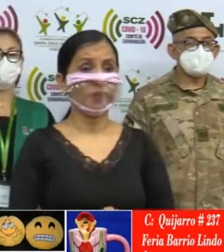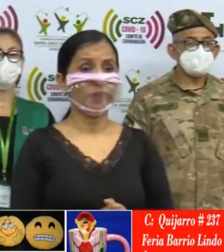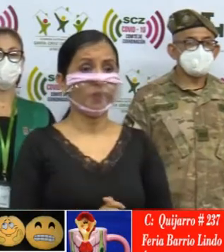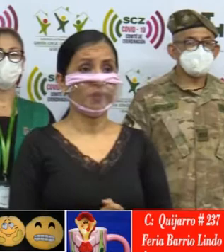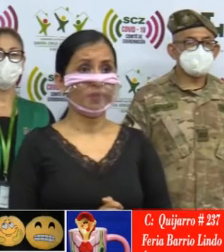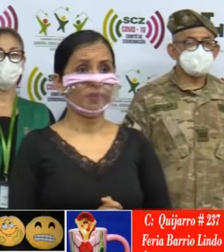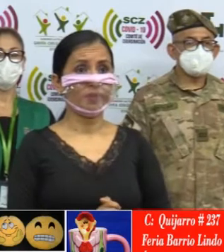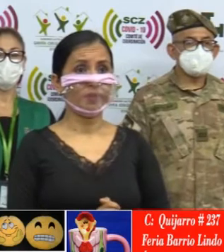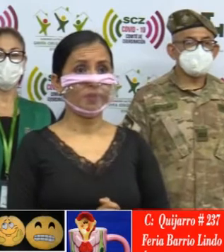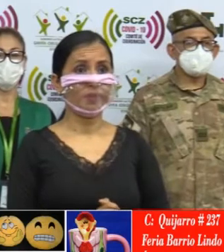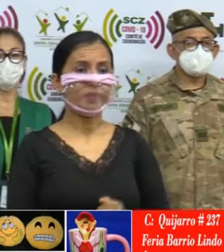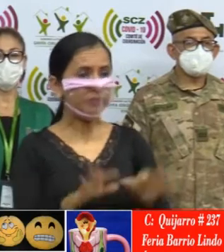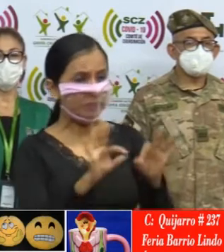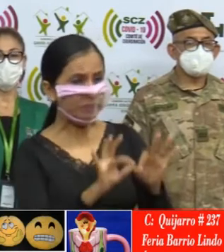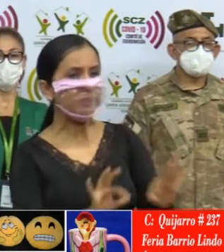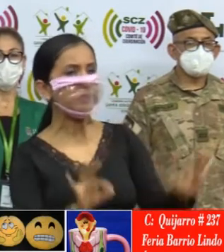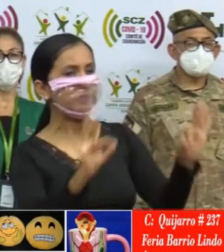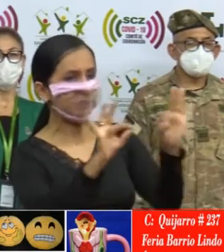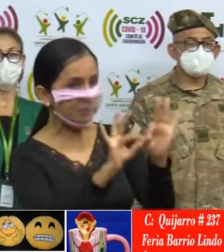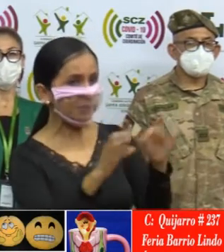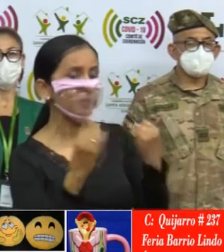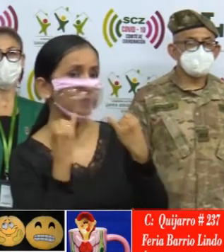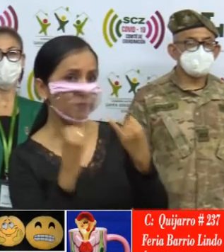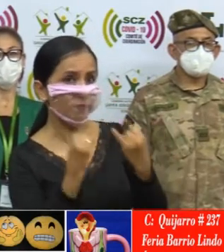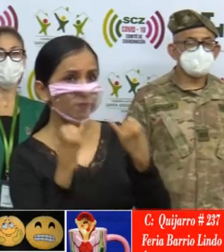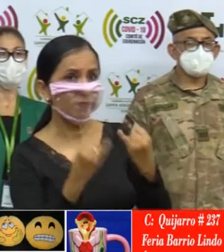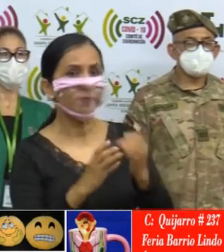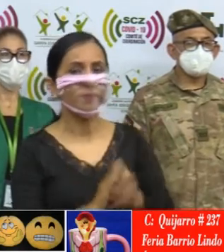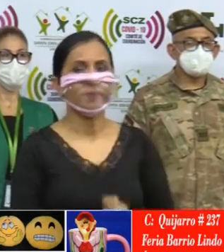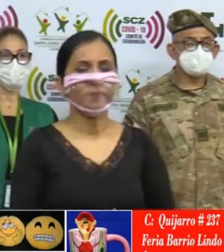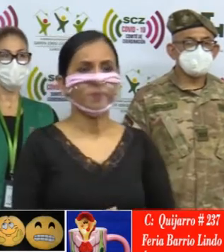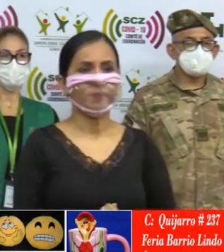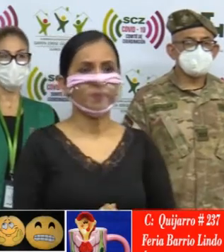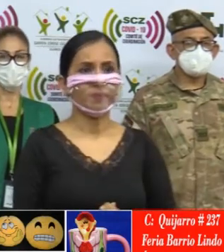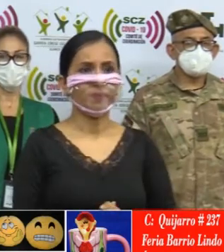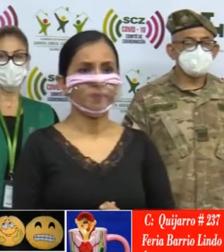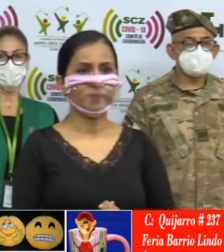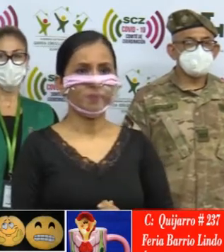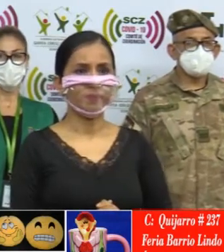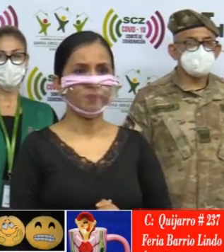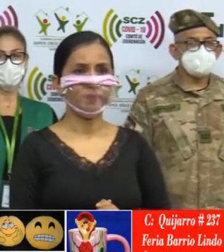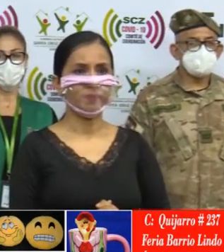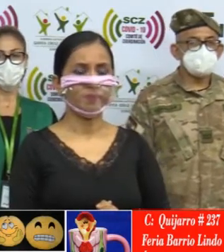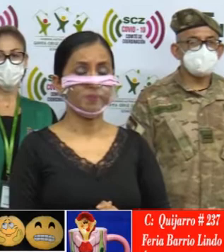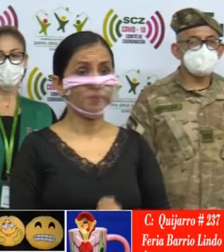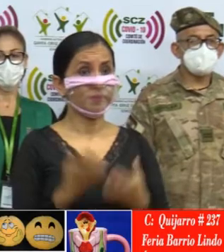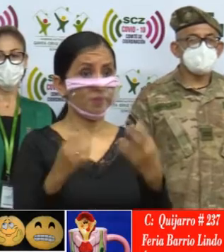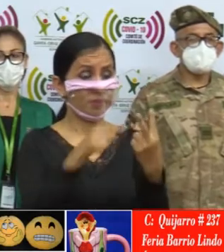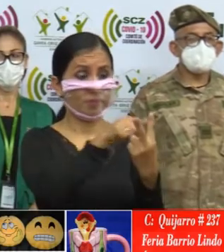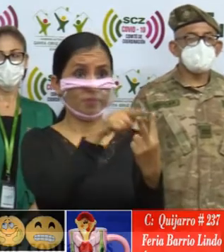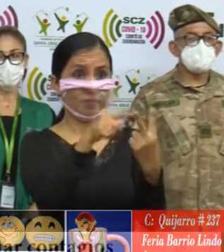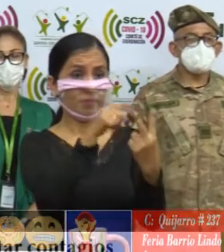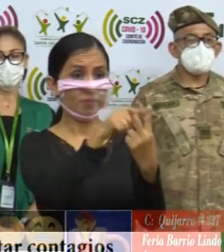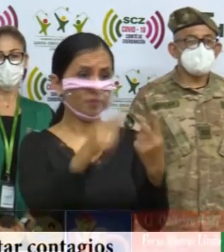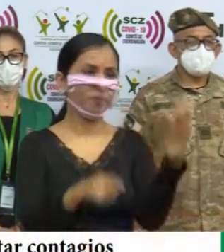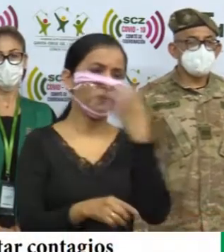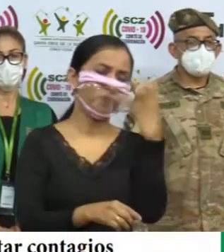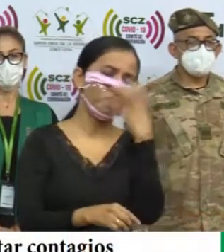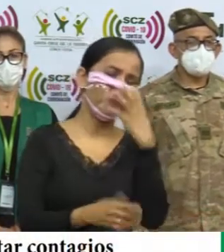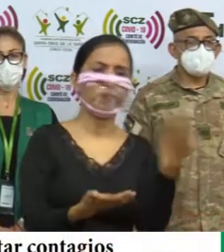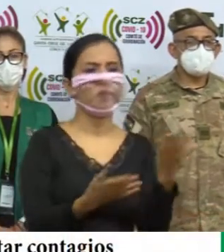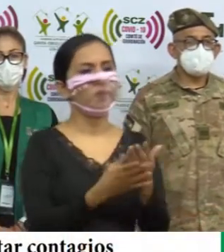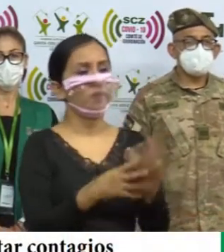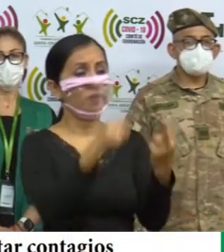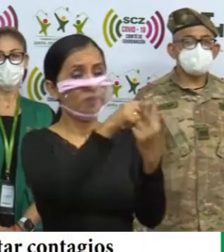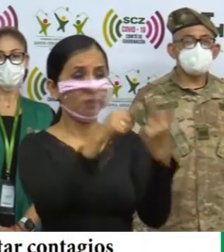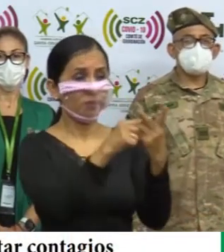De igual manera es importante informar nuestros dos baluartes en salud